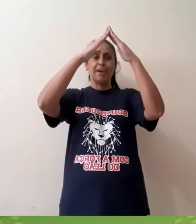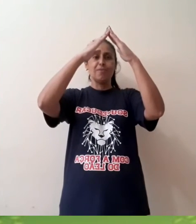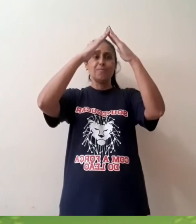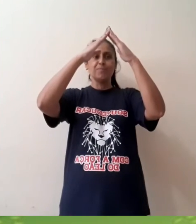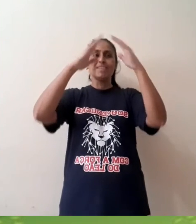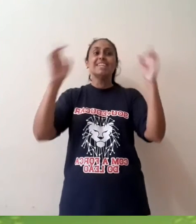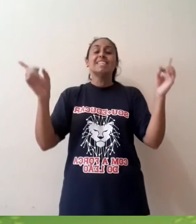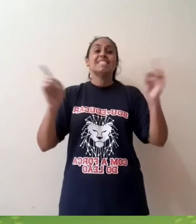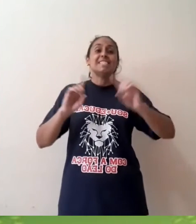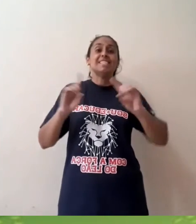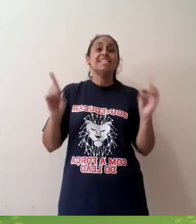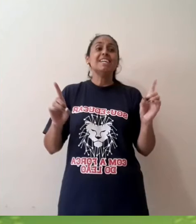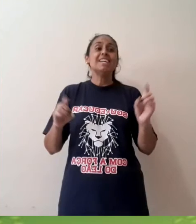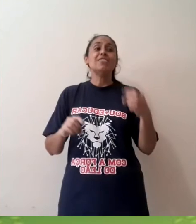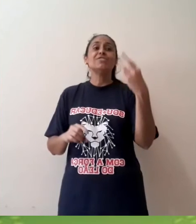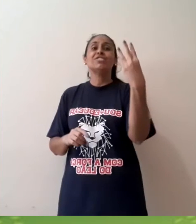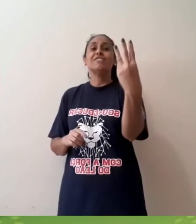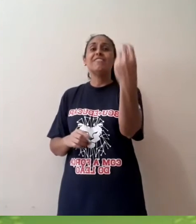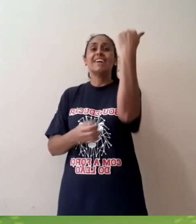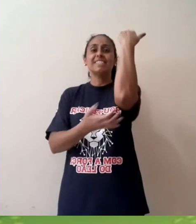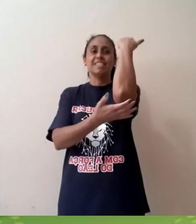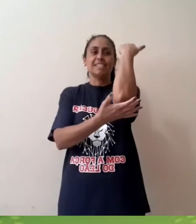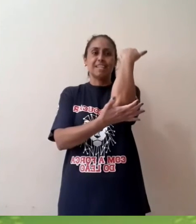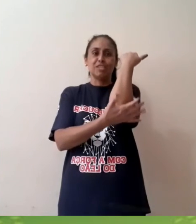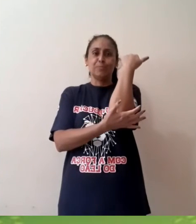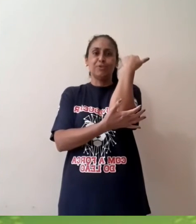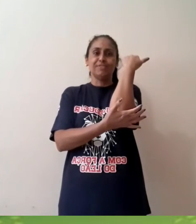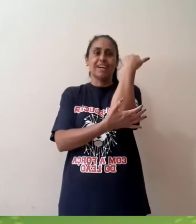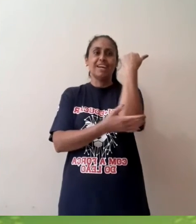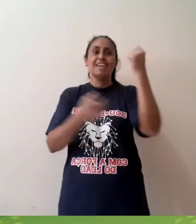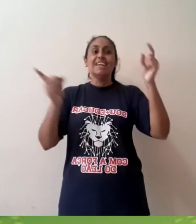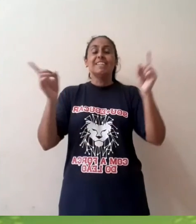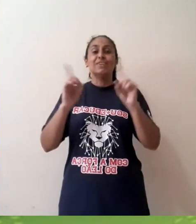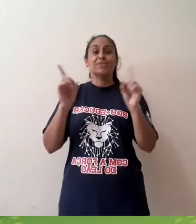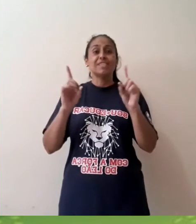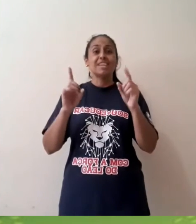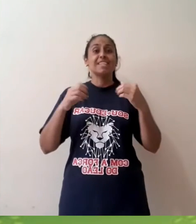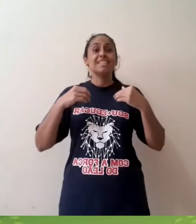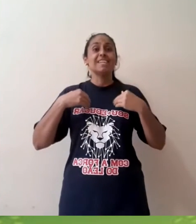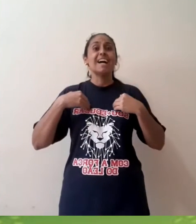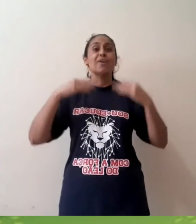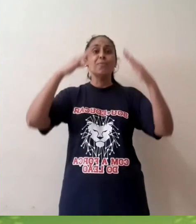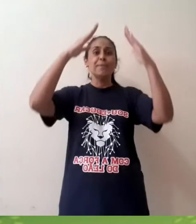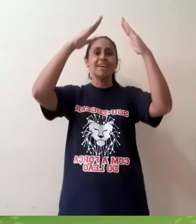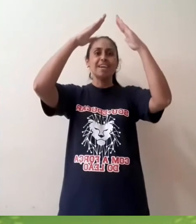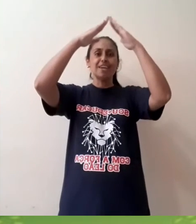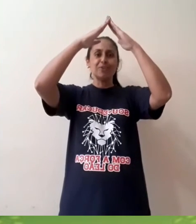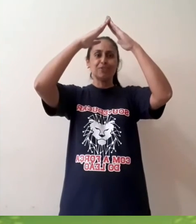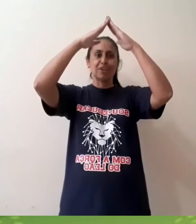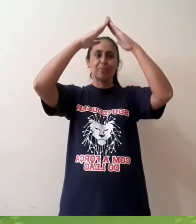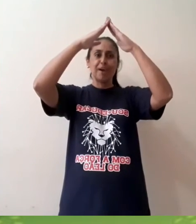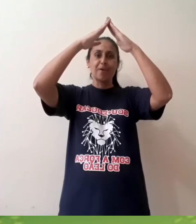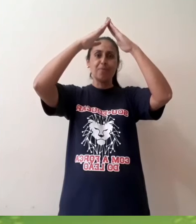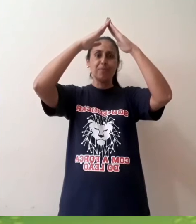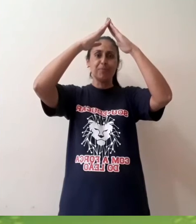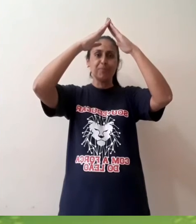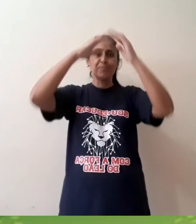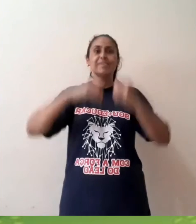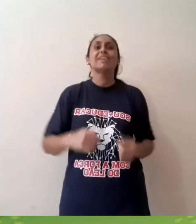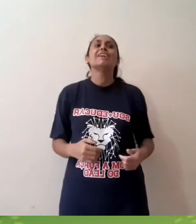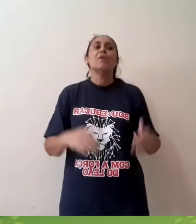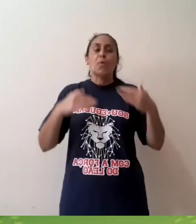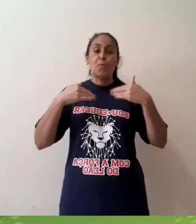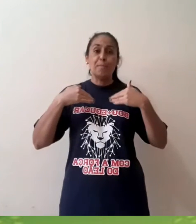chapéu. Se não tivesse três pontas, não seria o meu chapéu.